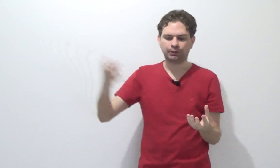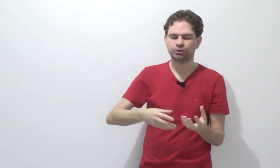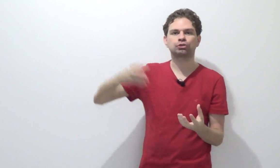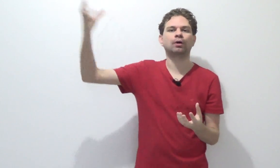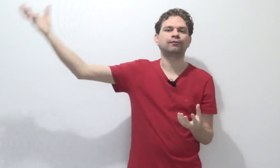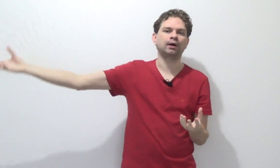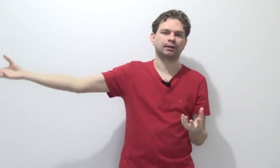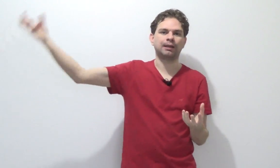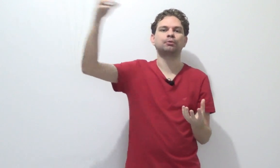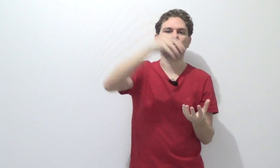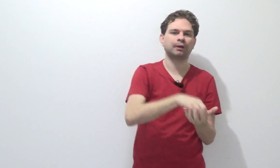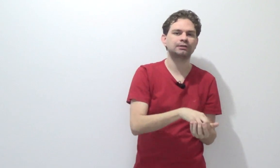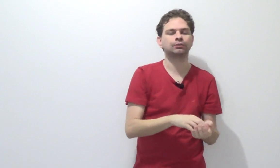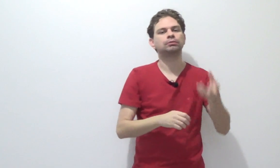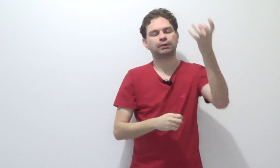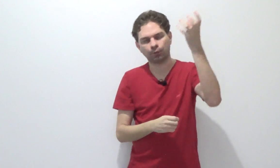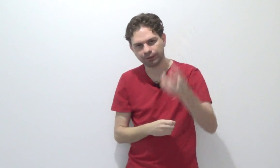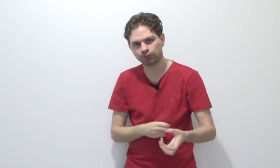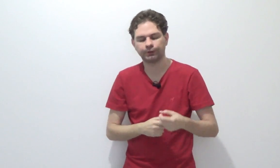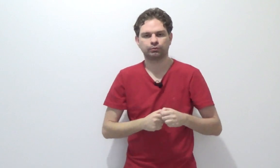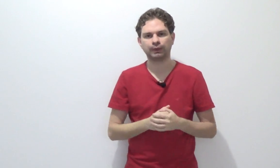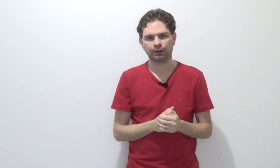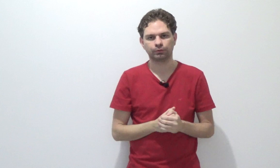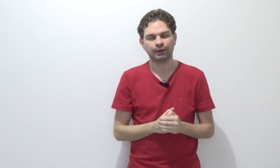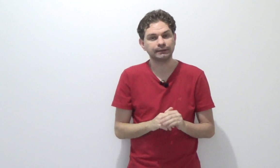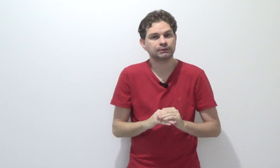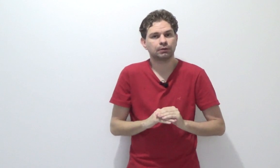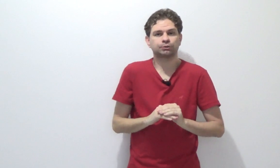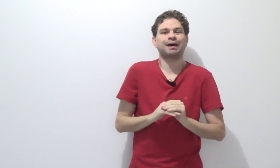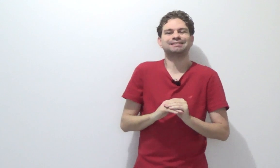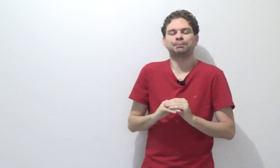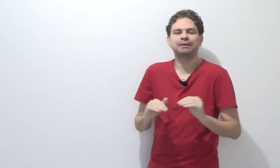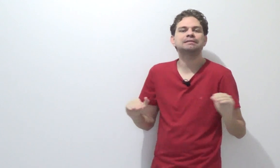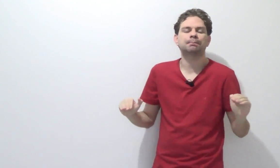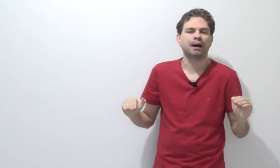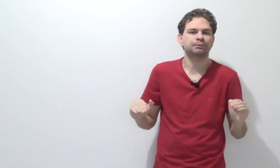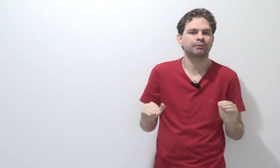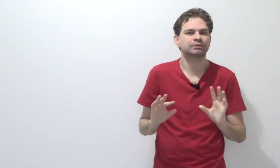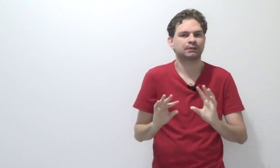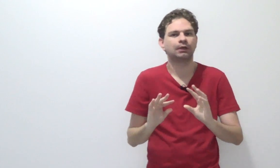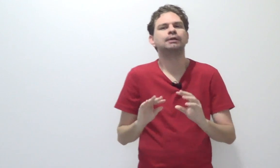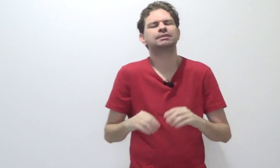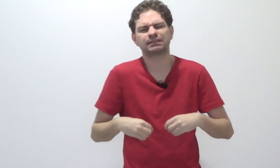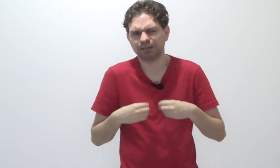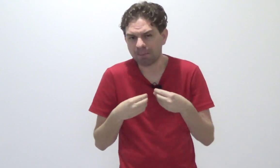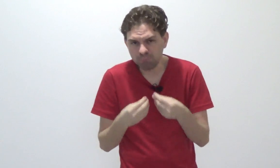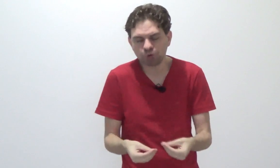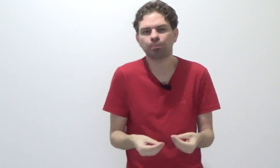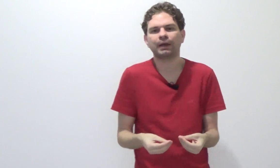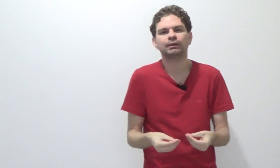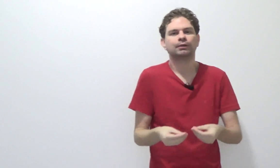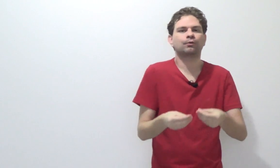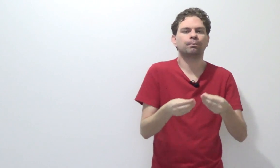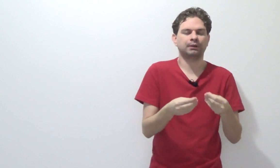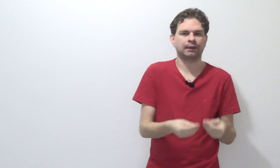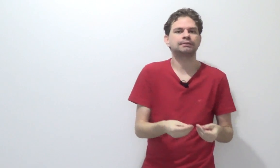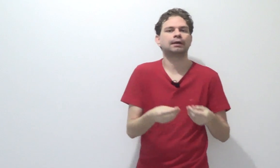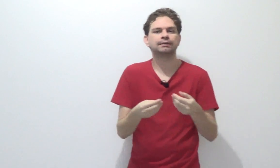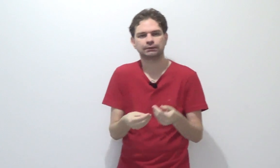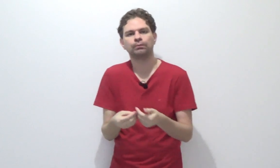Iniciou fora, terminou no Brasil, teoria do resultado. Essas são as bases principais pra você se dar muito bem em competência e razão